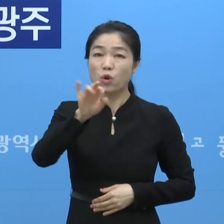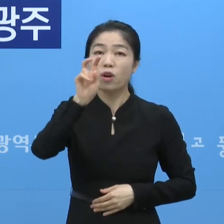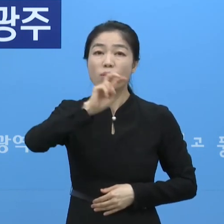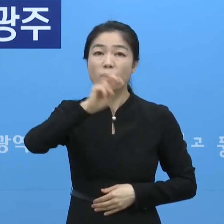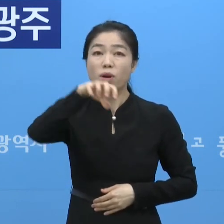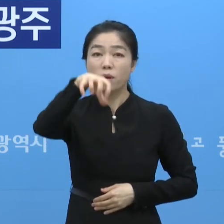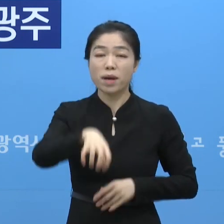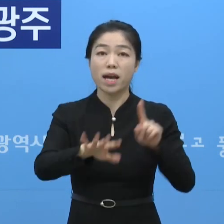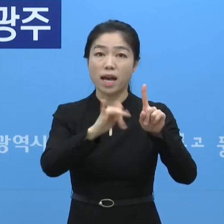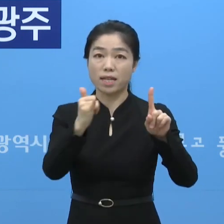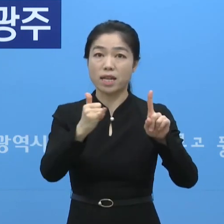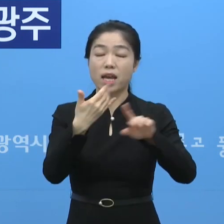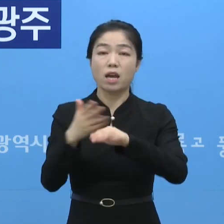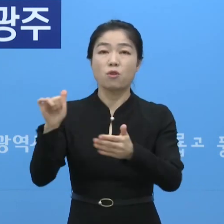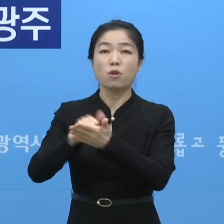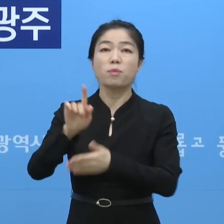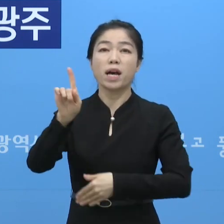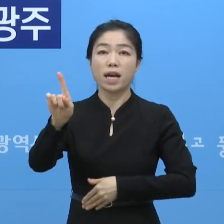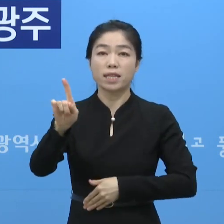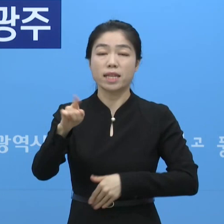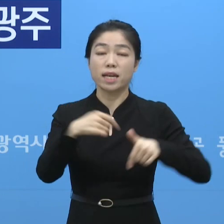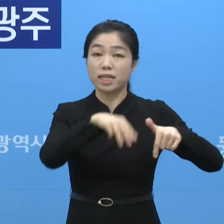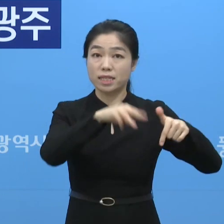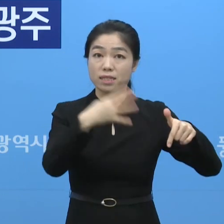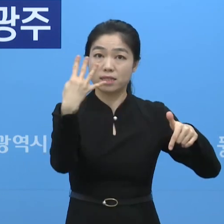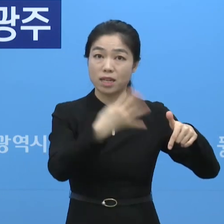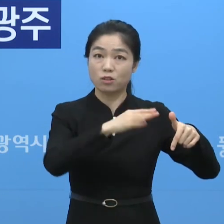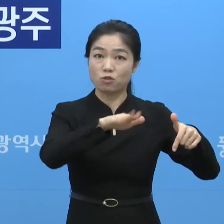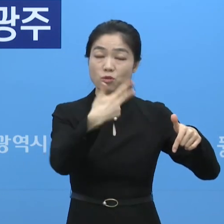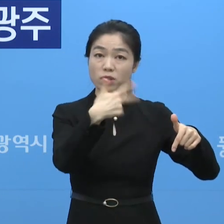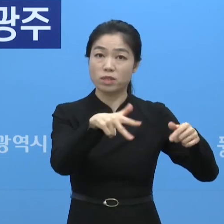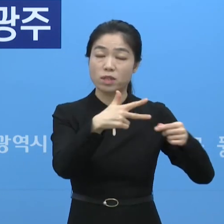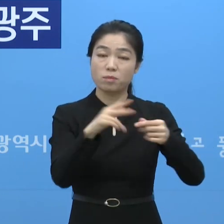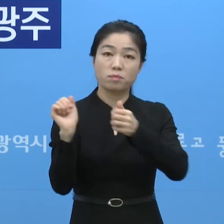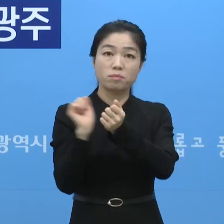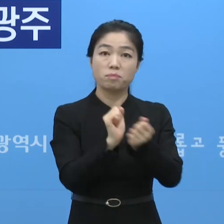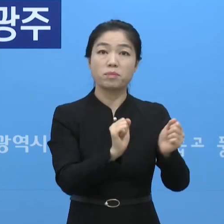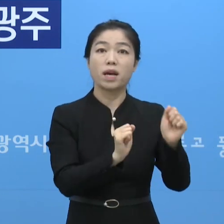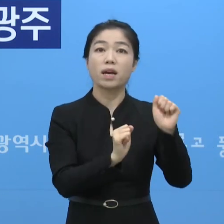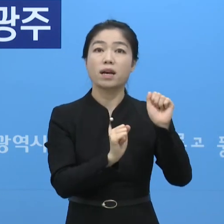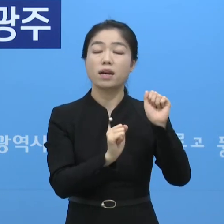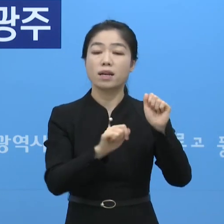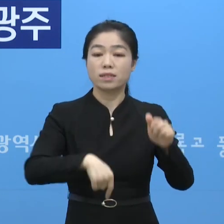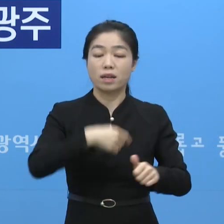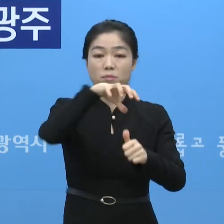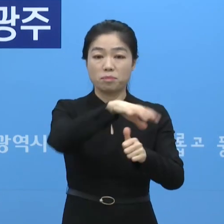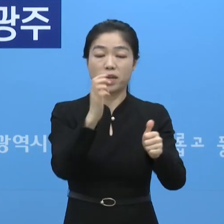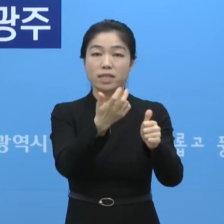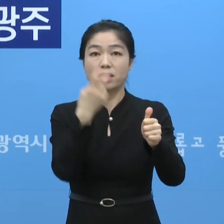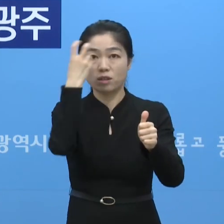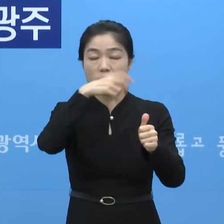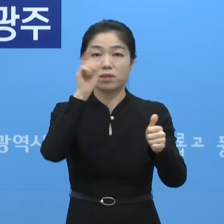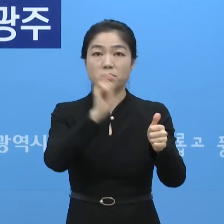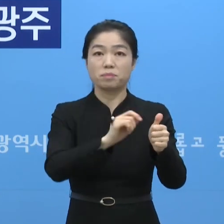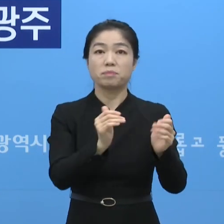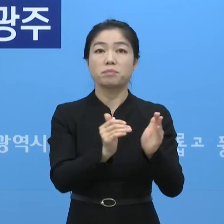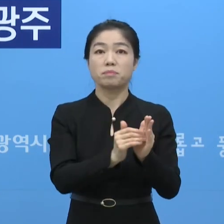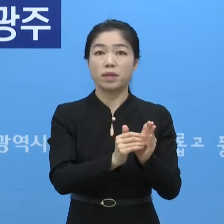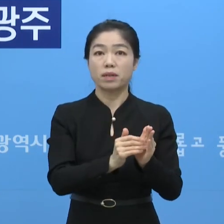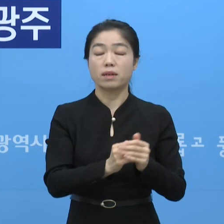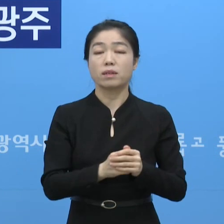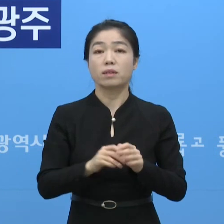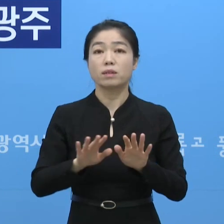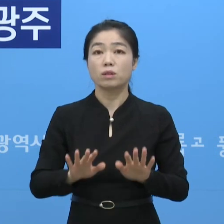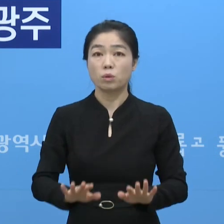나왔고요. 해외유의 1명 그리고 인천 4907번과 관련해서 접촉자 중에 자가격리 해제전 검사에서 나왔습니다.